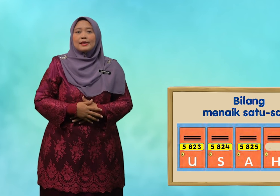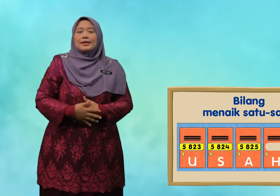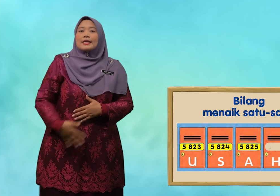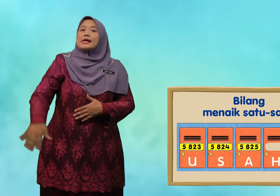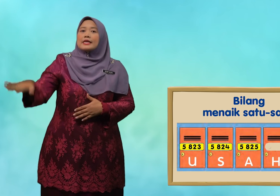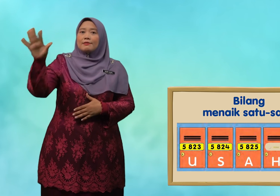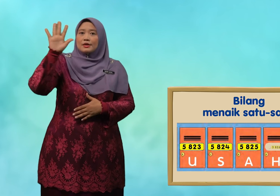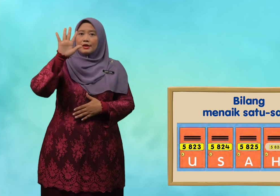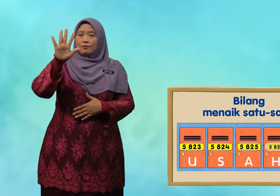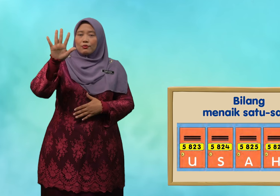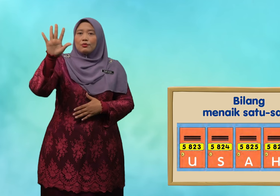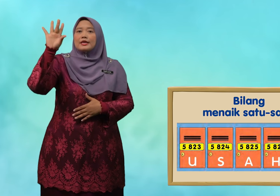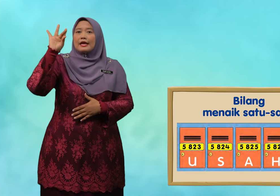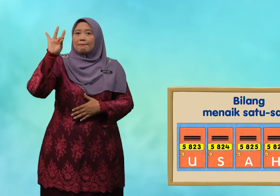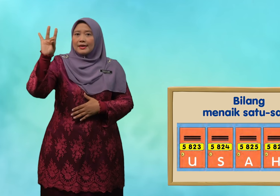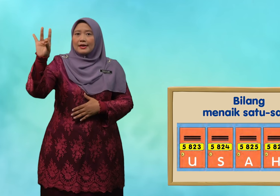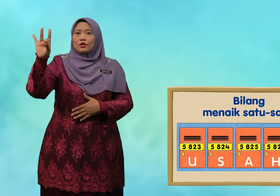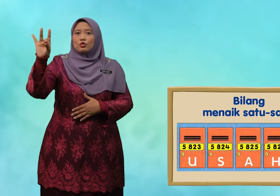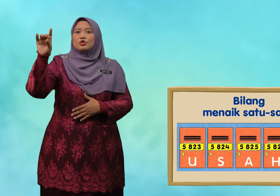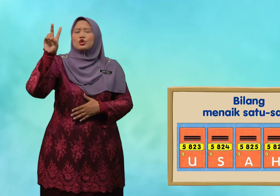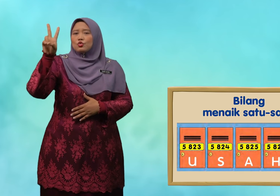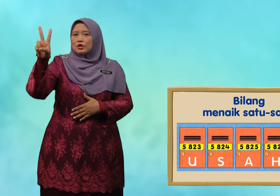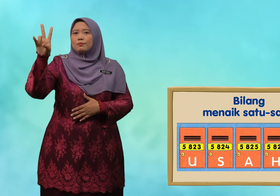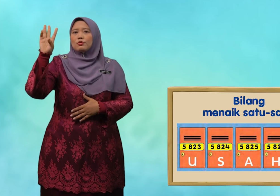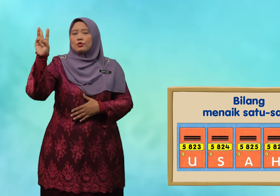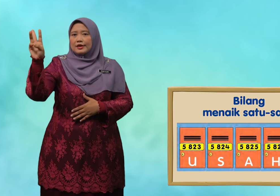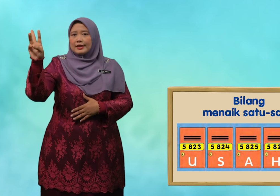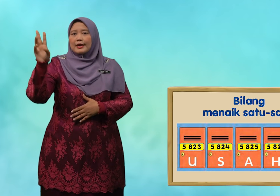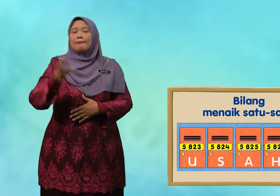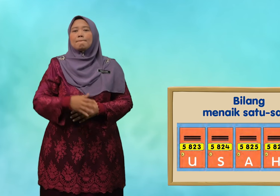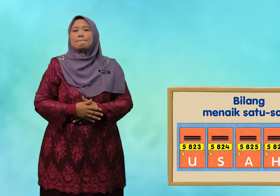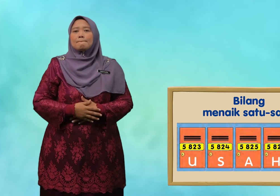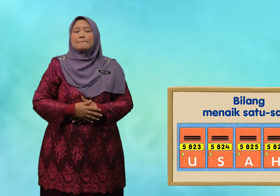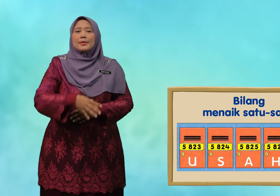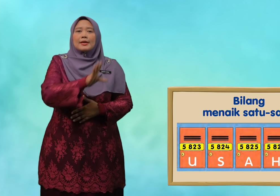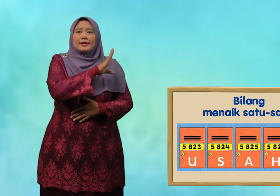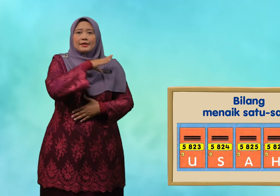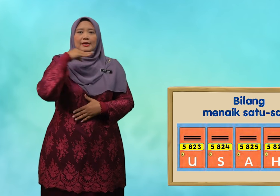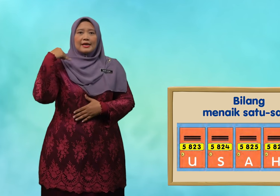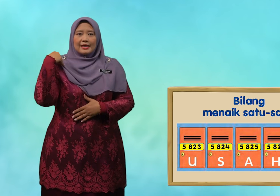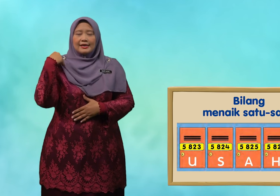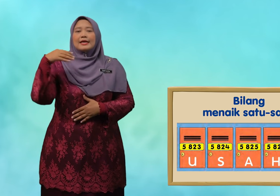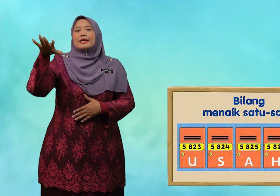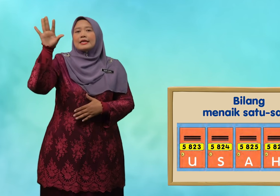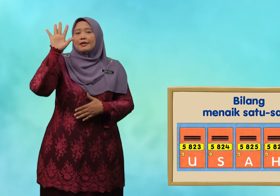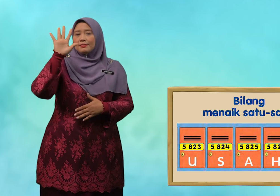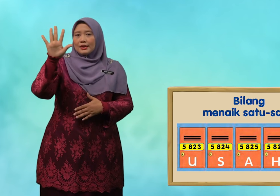lima ribu lapan ratus dua puluh enam dan lima